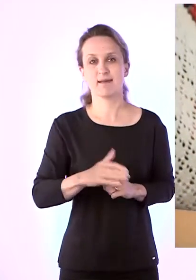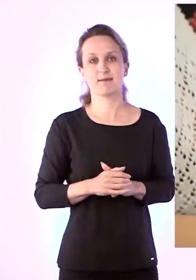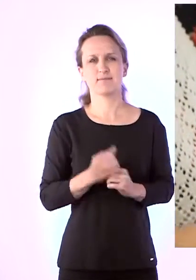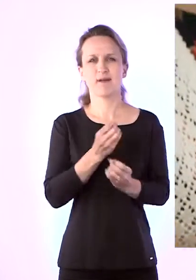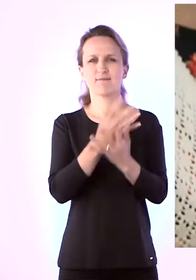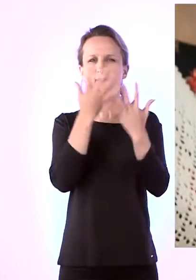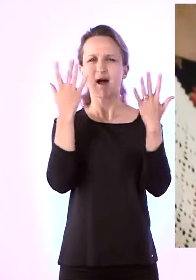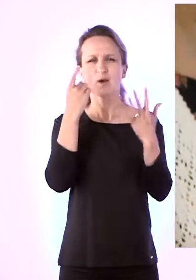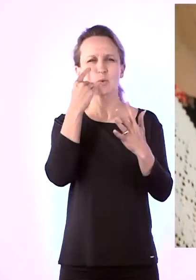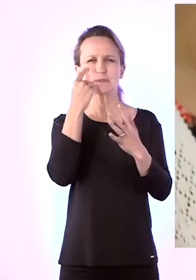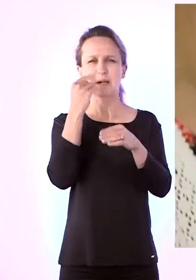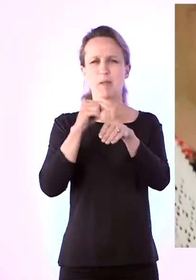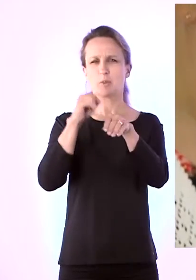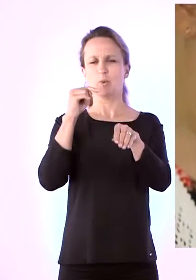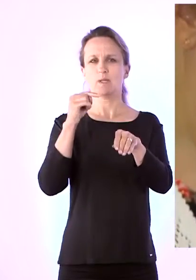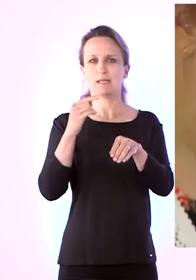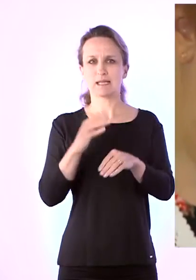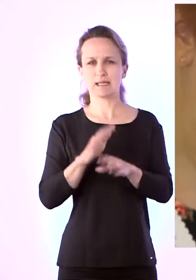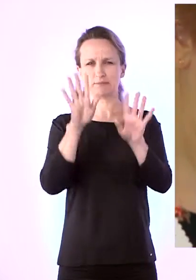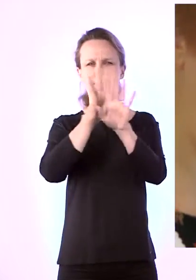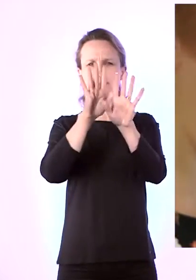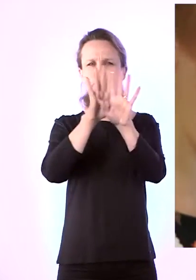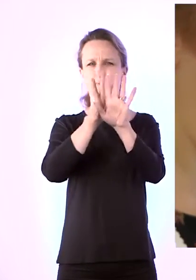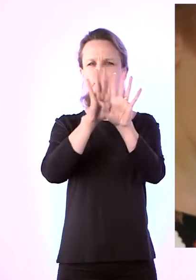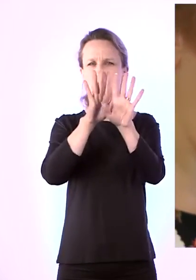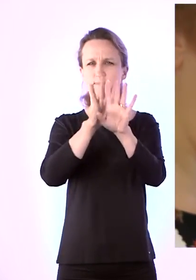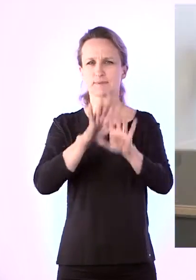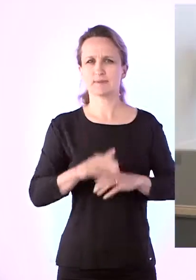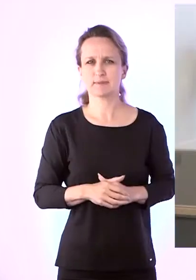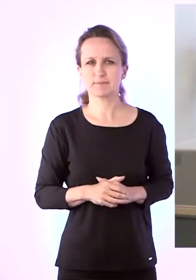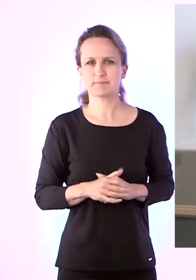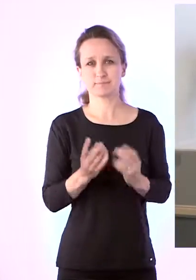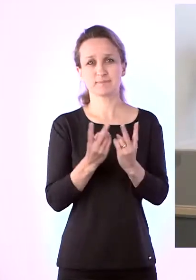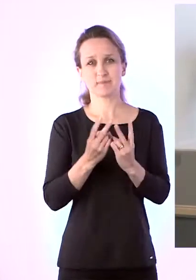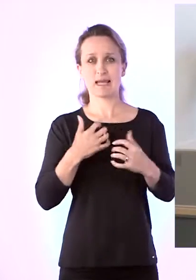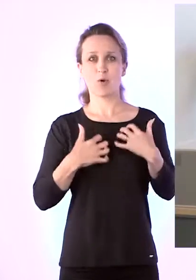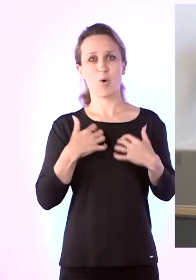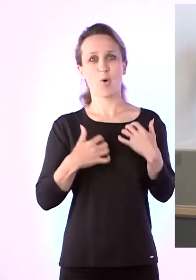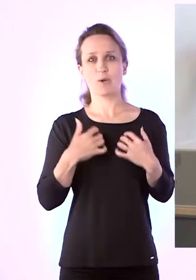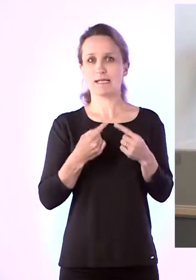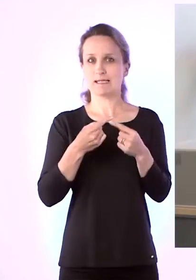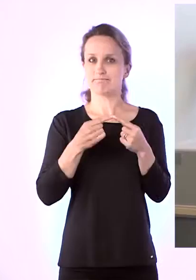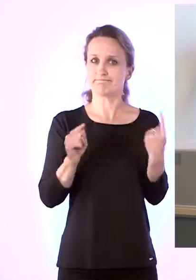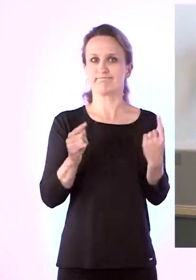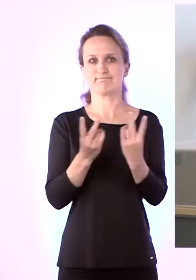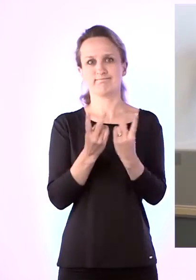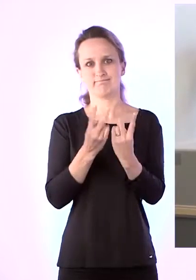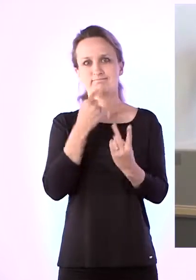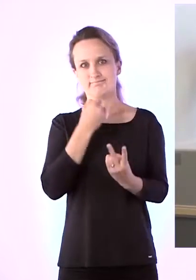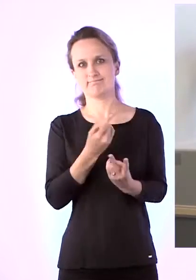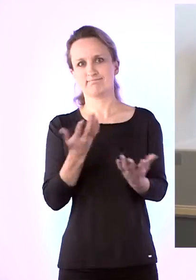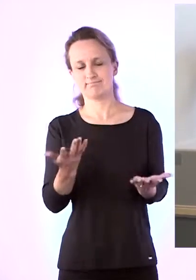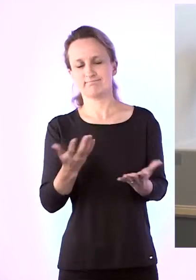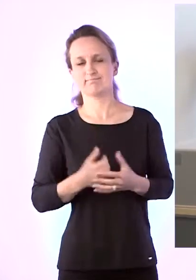Valgustundlikud silmad. Pilt virvendab silmade ees. See on siin unu neuroloogiline iseraasus.